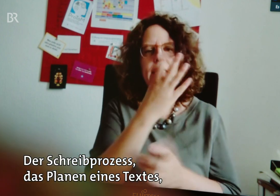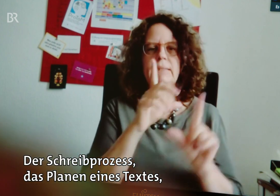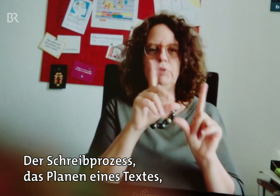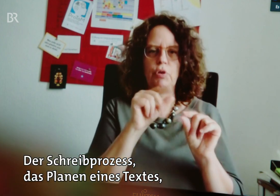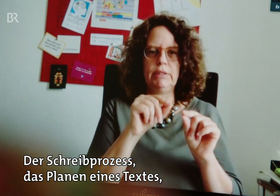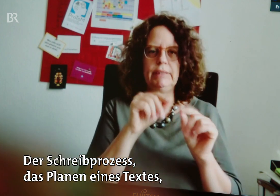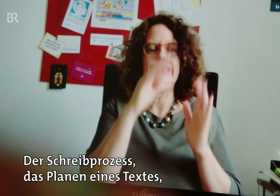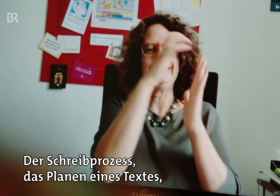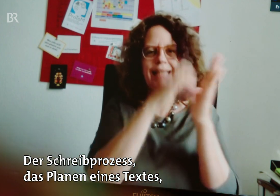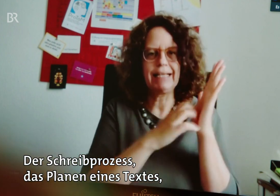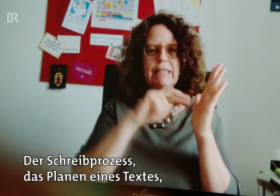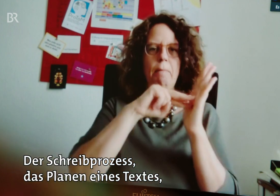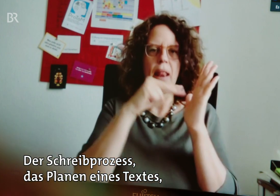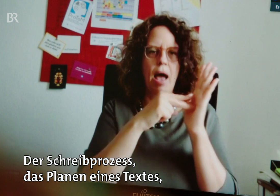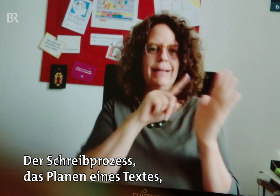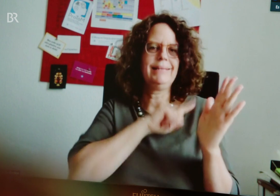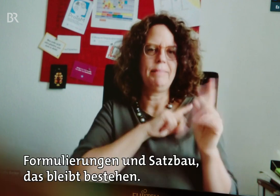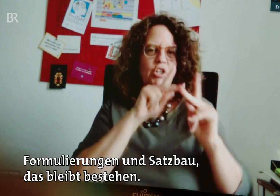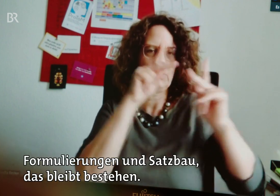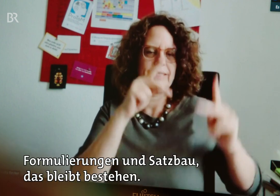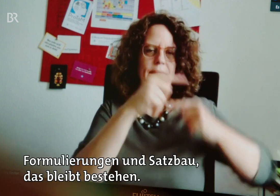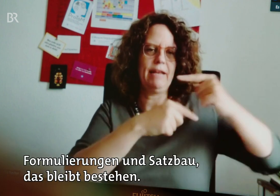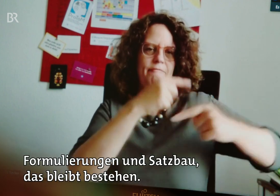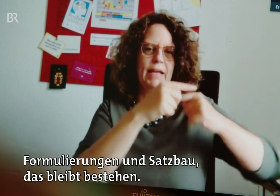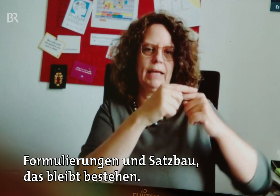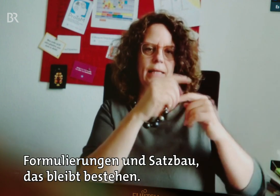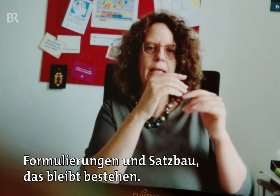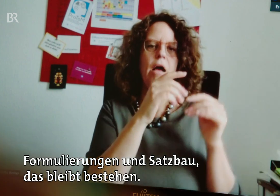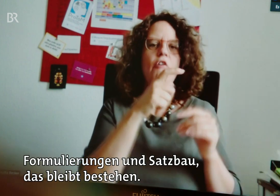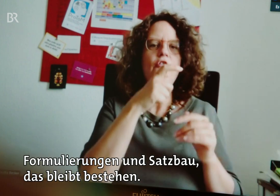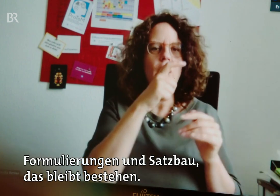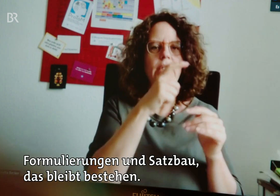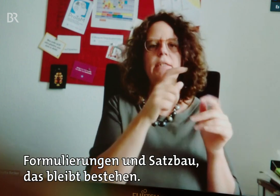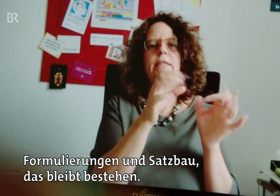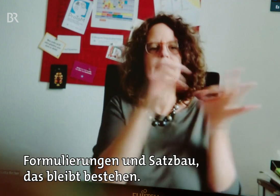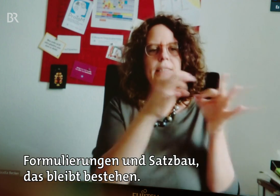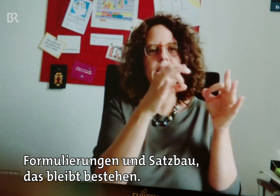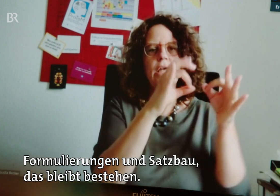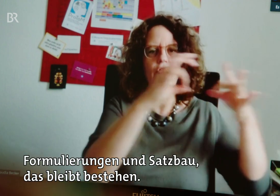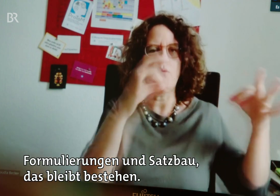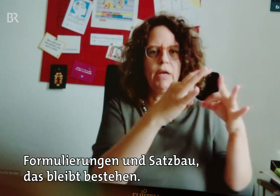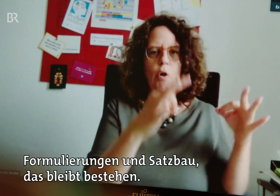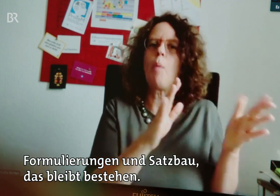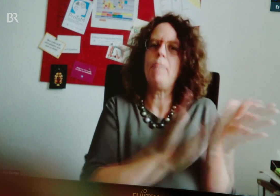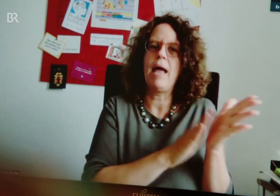Der Schreibprozess, das Planen eines Textes, Formulierungen und Satzbau, das bleibt bestehen.